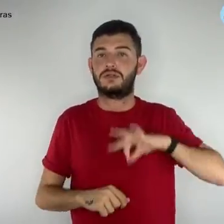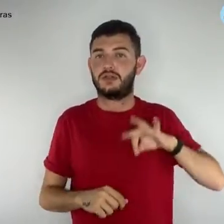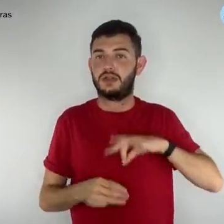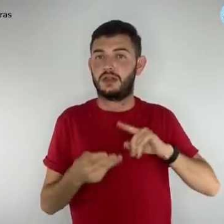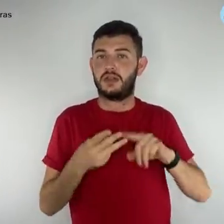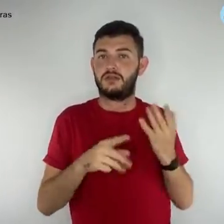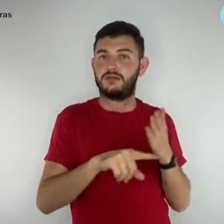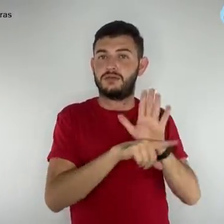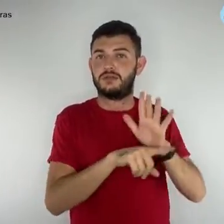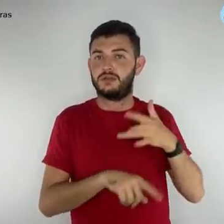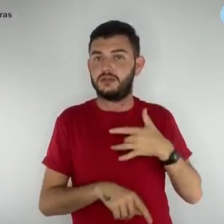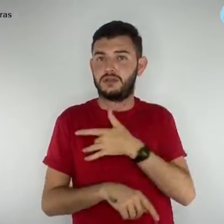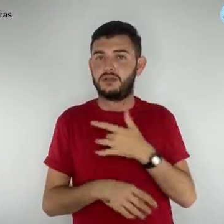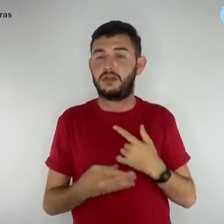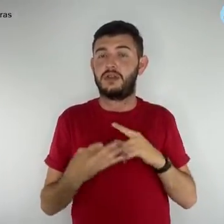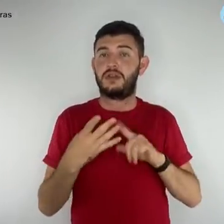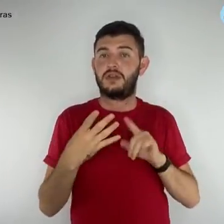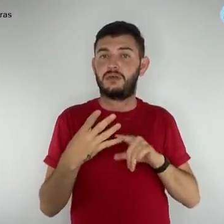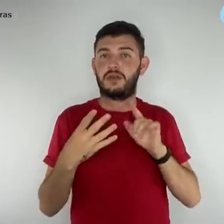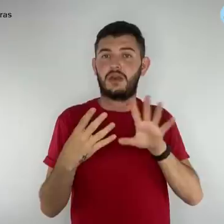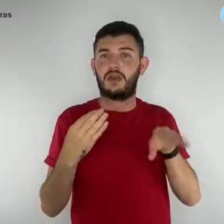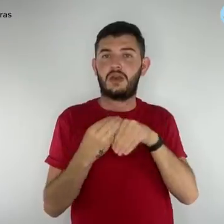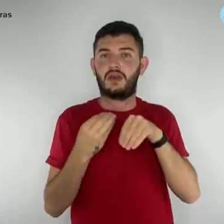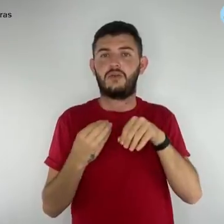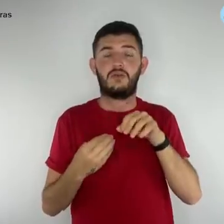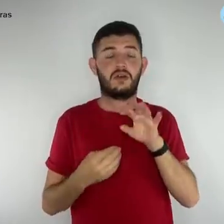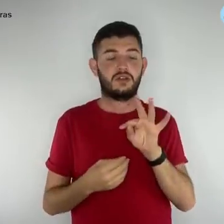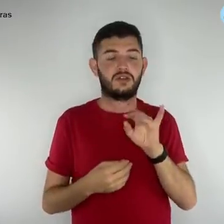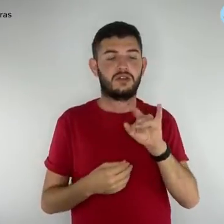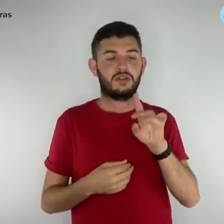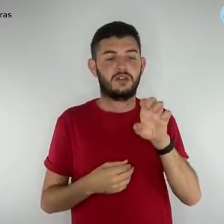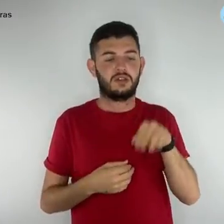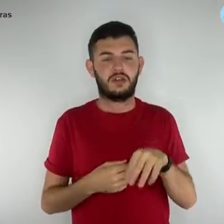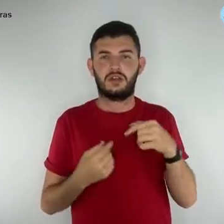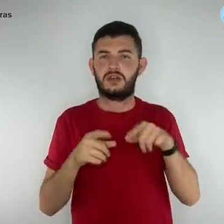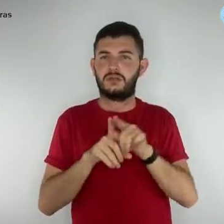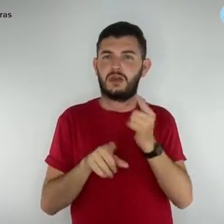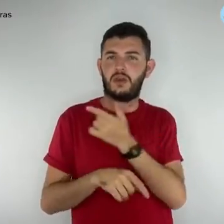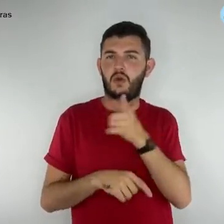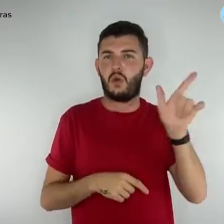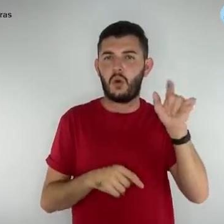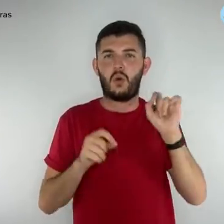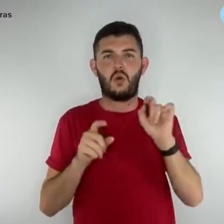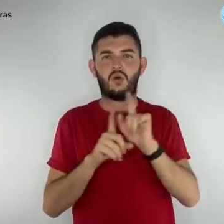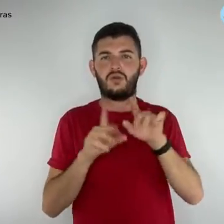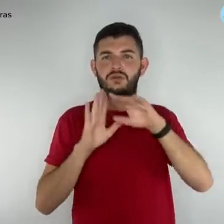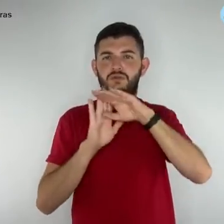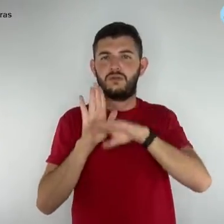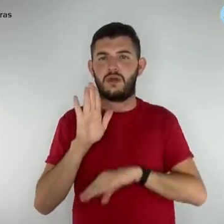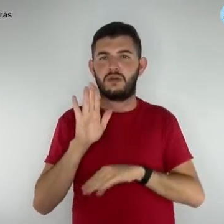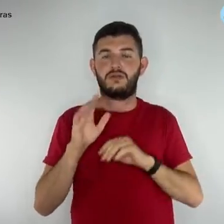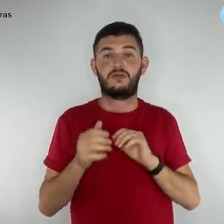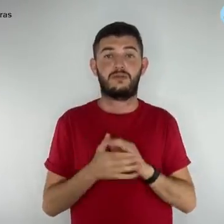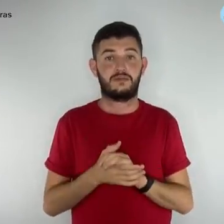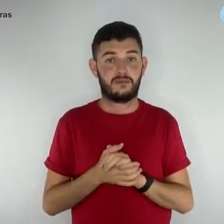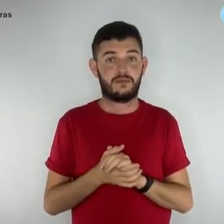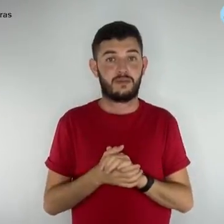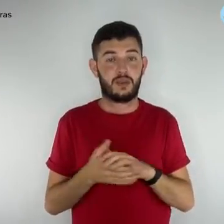-saúde e a incorporação da TIDEM, entre outras pautas. Ao final de 52 dias de uma